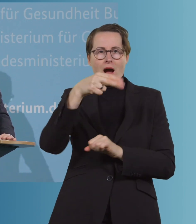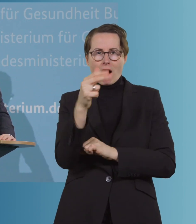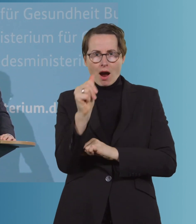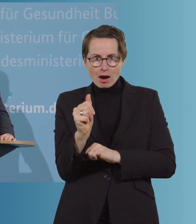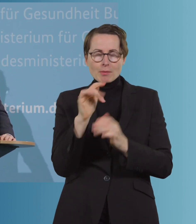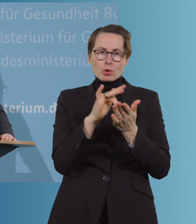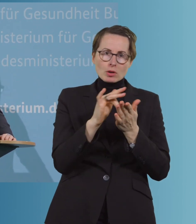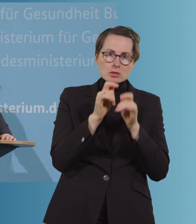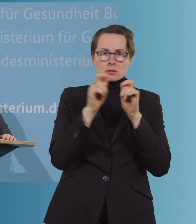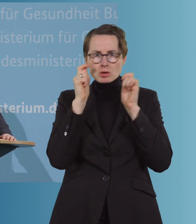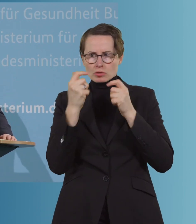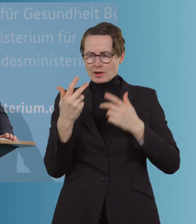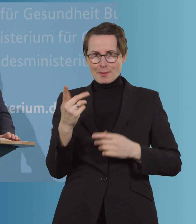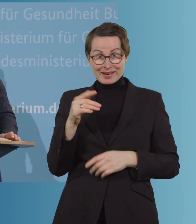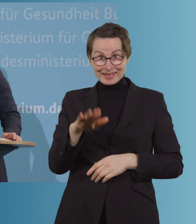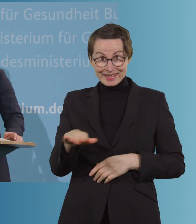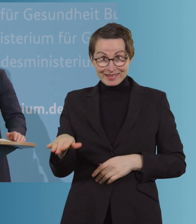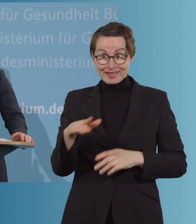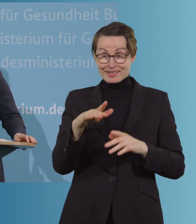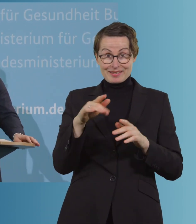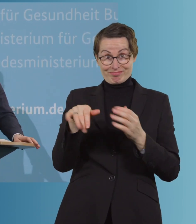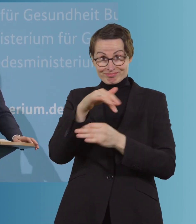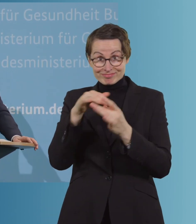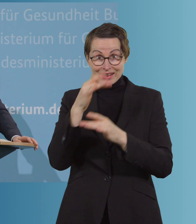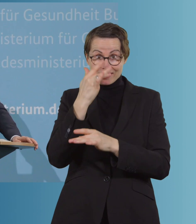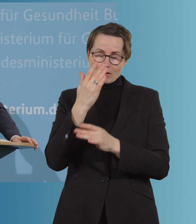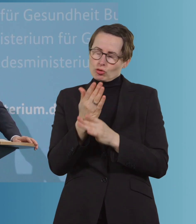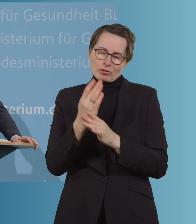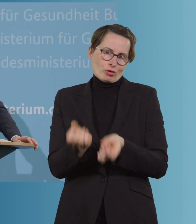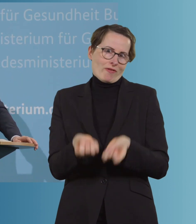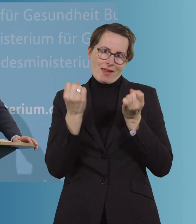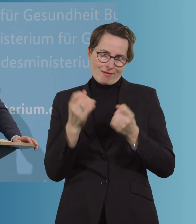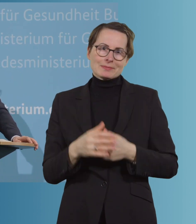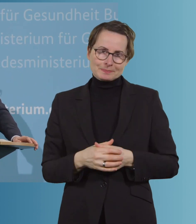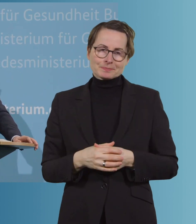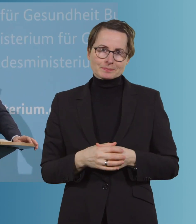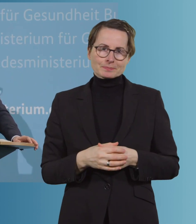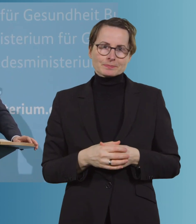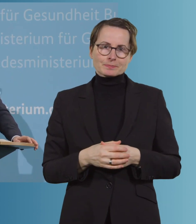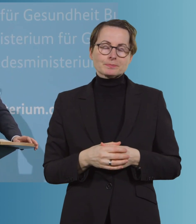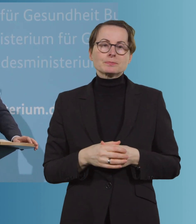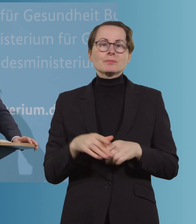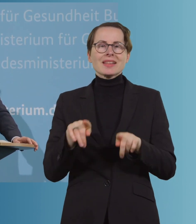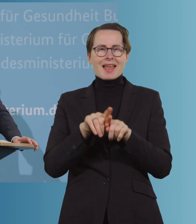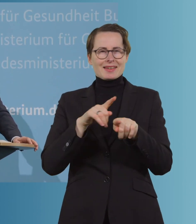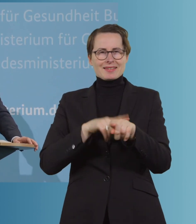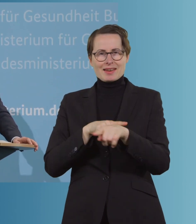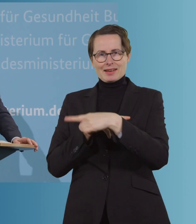der Kita natürlich nur sehr, sehr schwer möglich ist. Und gleichzeitig haben wir die Empfehlung der Ständigen Impfkommission, die sich hier